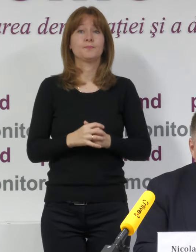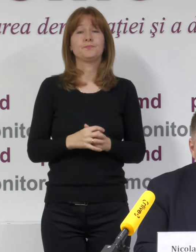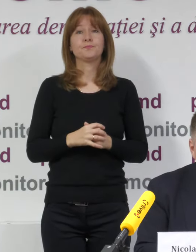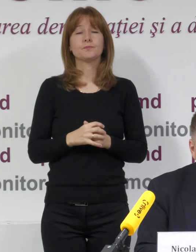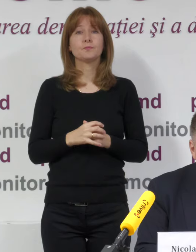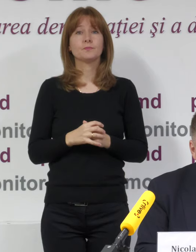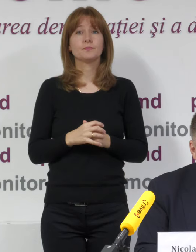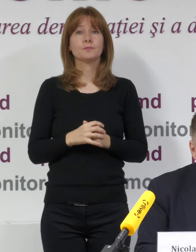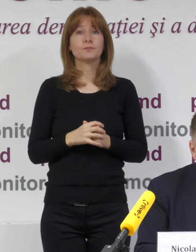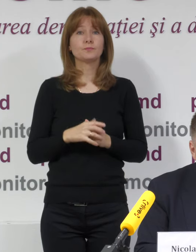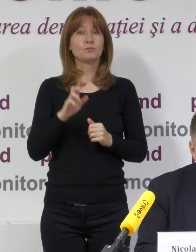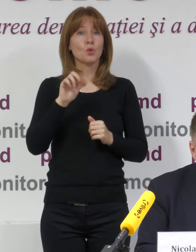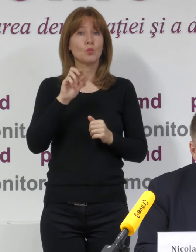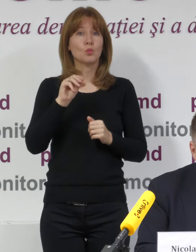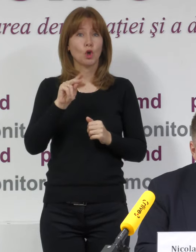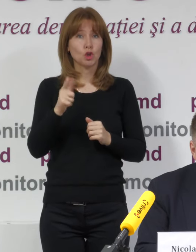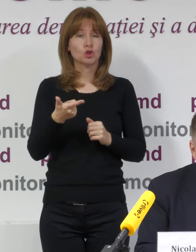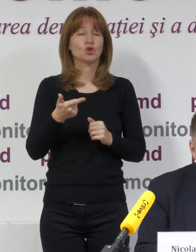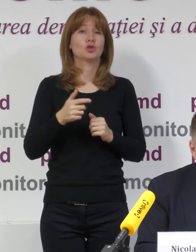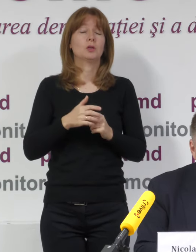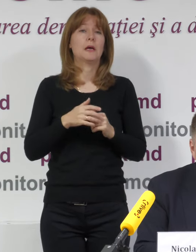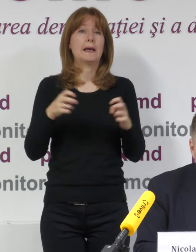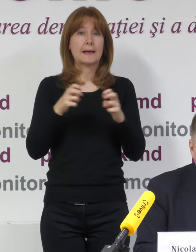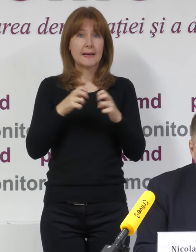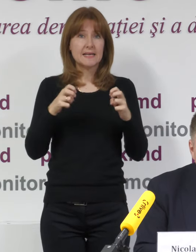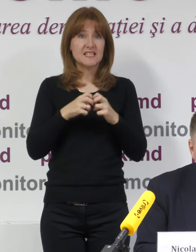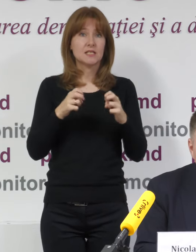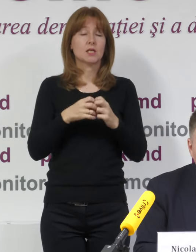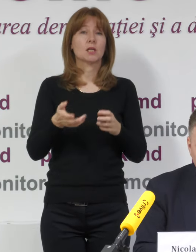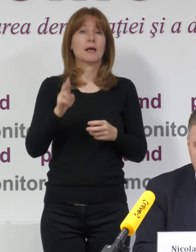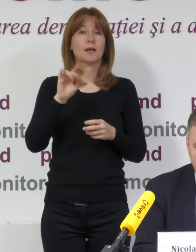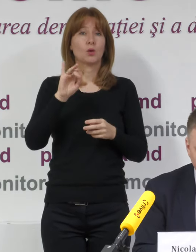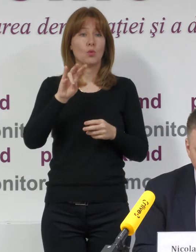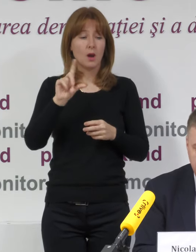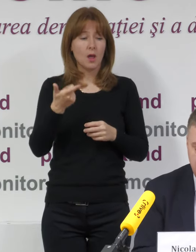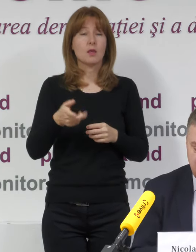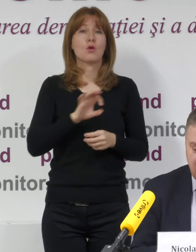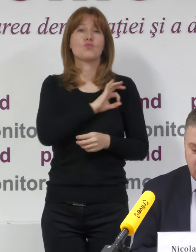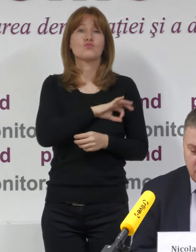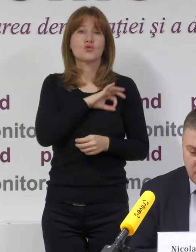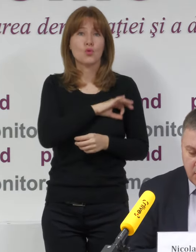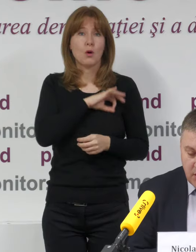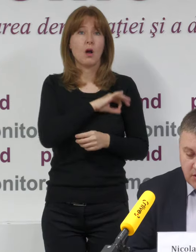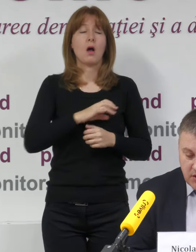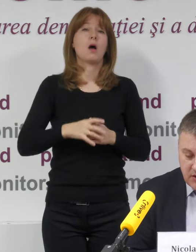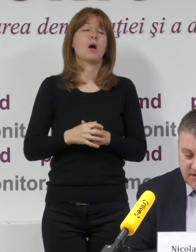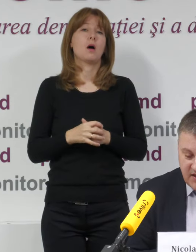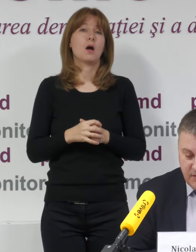rapid, Bubuieci, Chișinău, Rezina, Cimșeni, Criuleni, Buiucan, Chișinău,